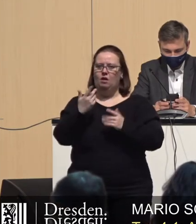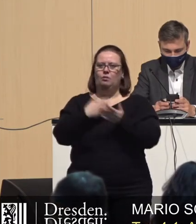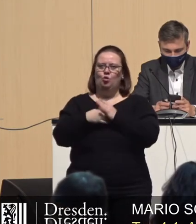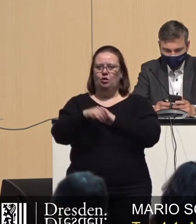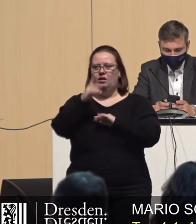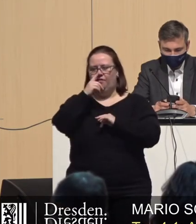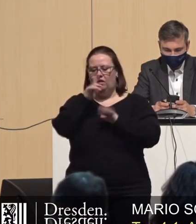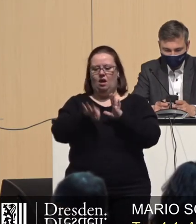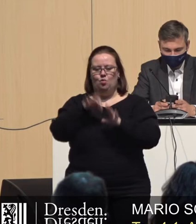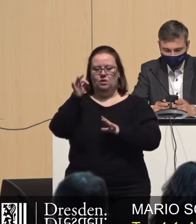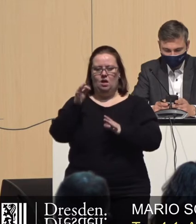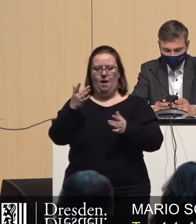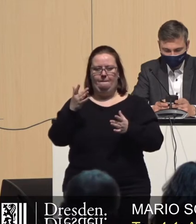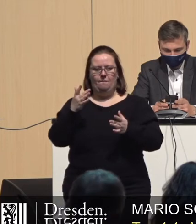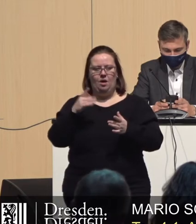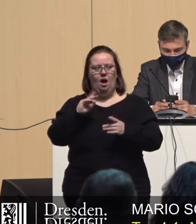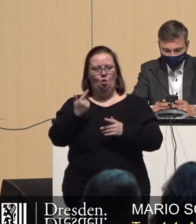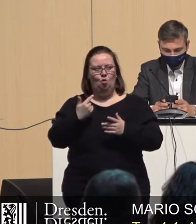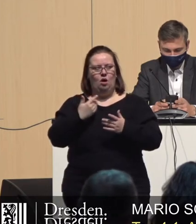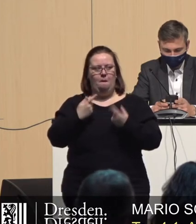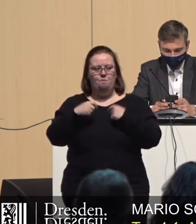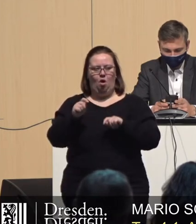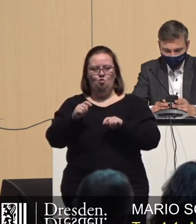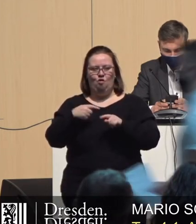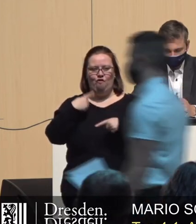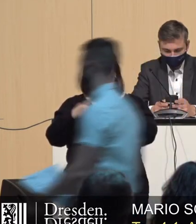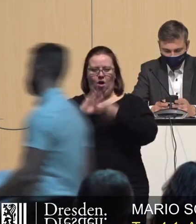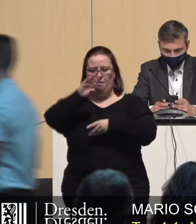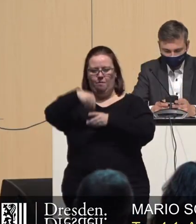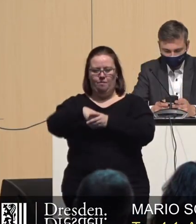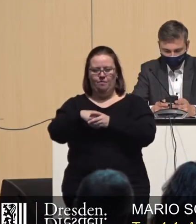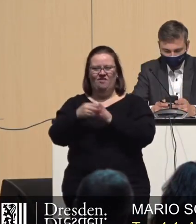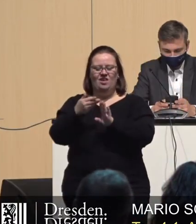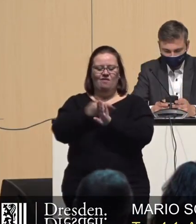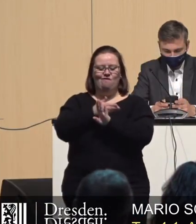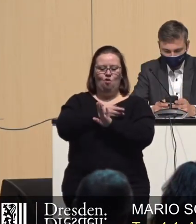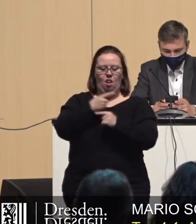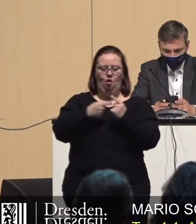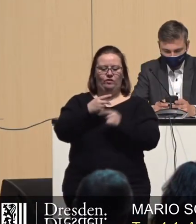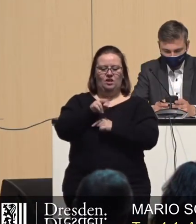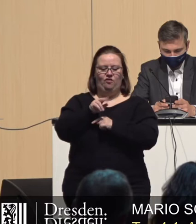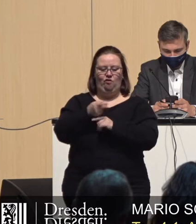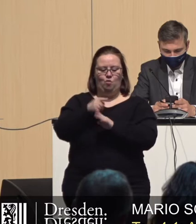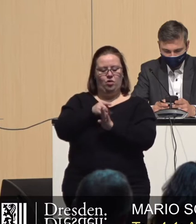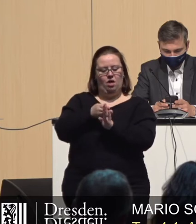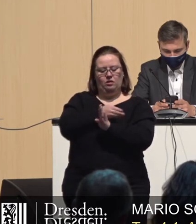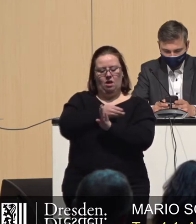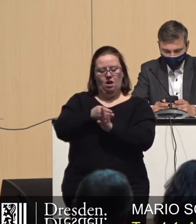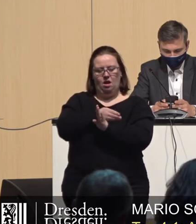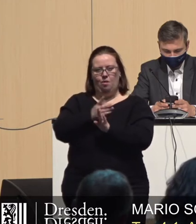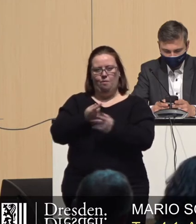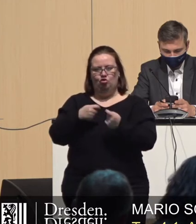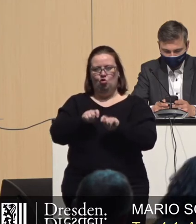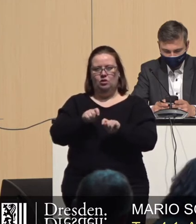Ausnahmen sollen auch Bauvorhaben dazugehören, bei denen in der vorlaufenden Zwölfmonatsfrist zum Beschluss